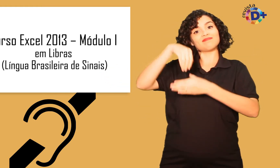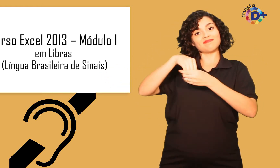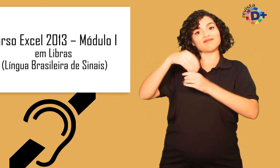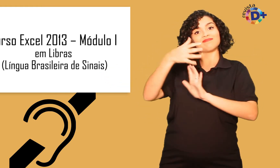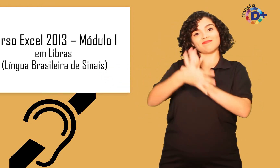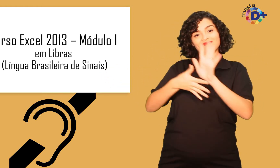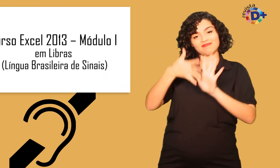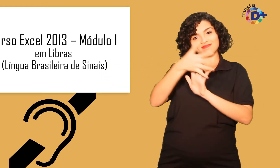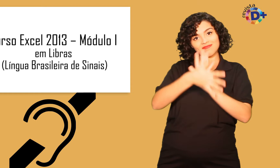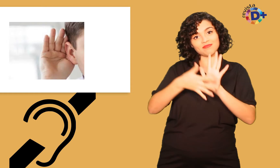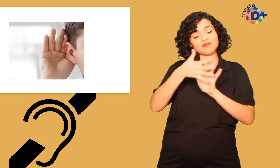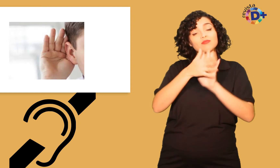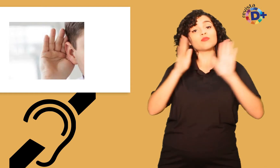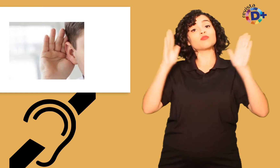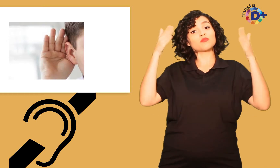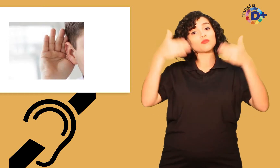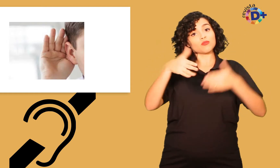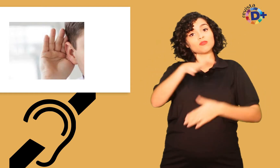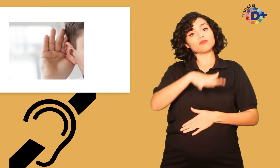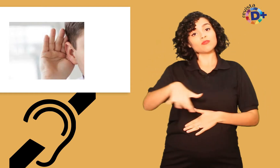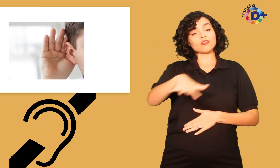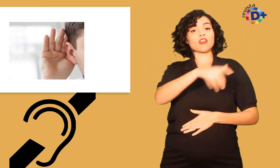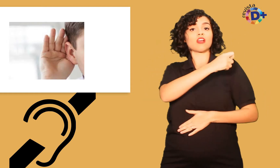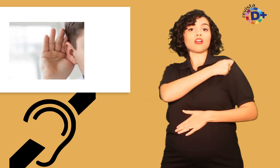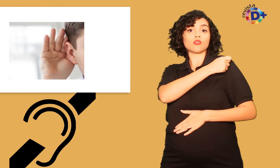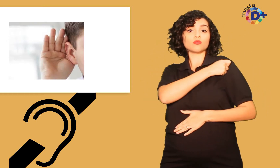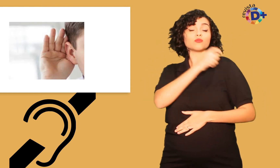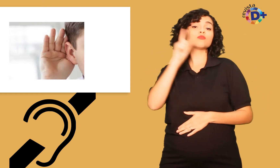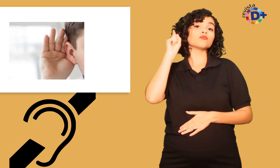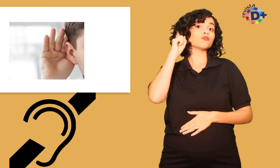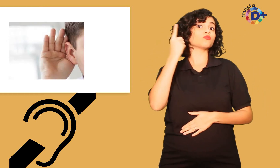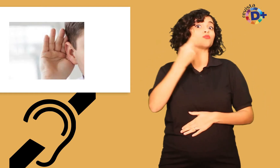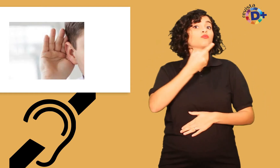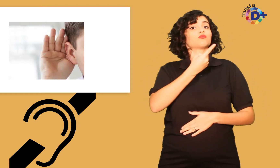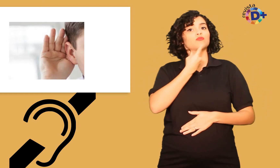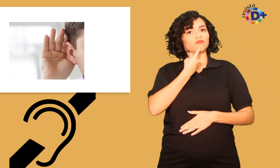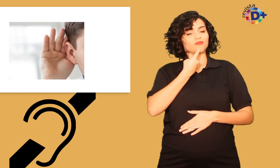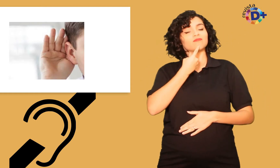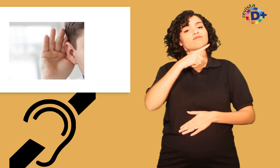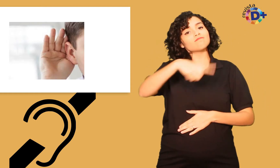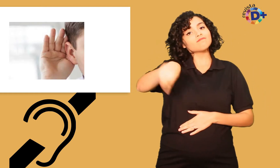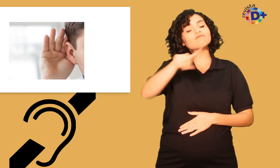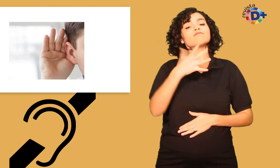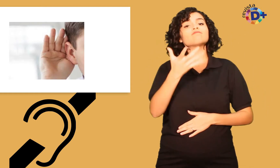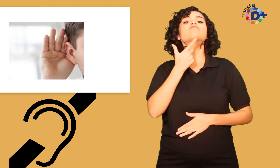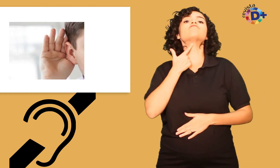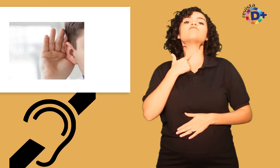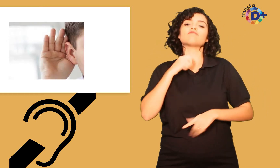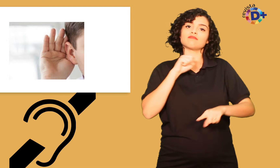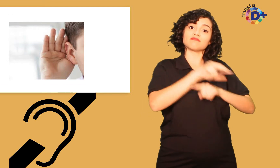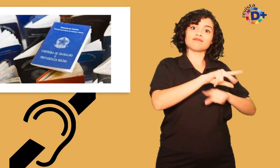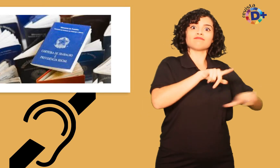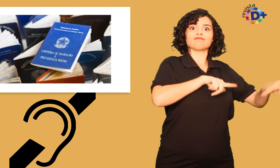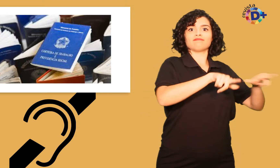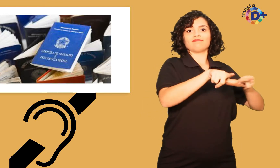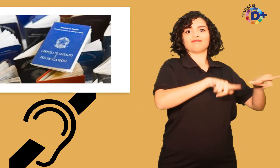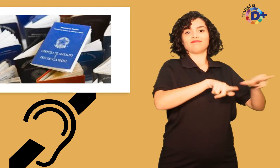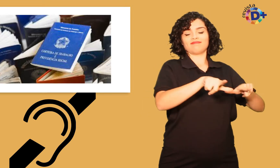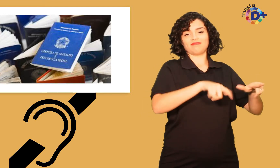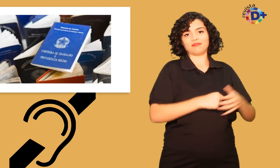Brasileira de Sinais, que é destinado a alunos com deficiência auditiva que desejam ingressar no mercado de trabalho.